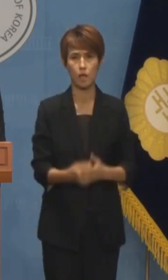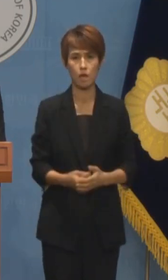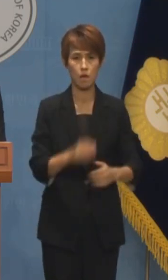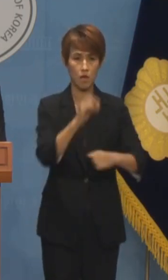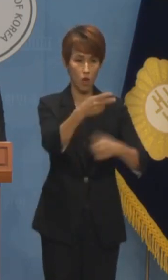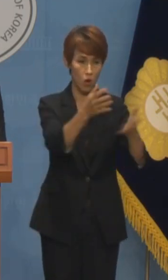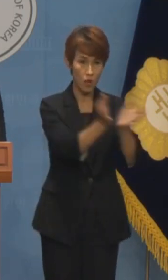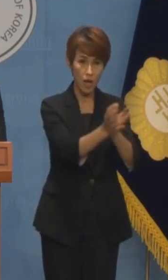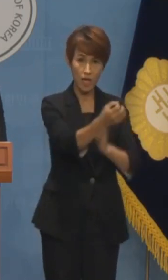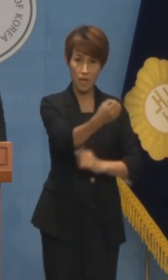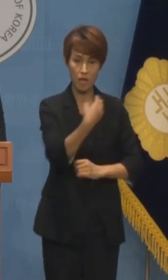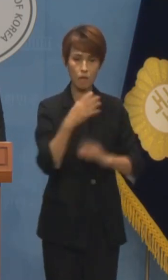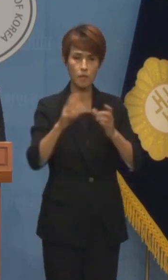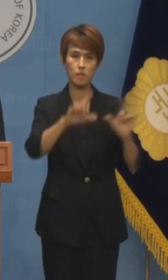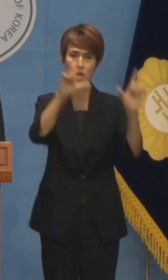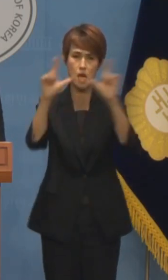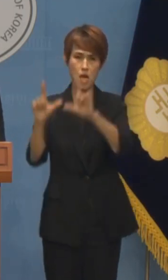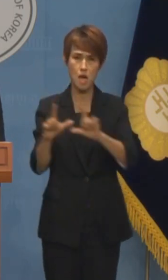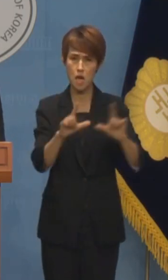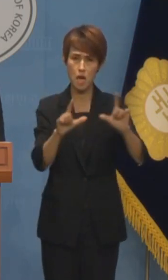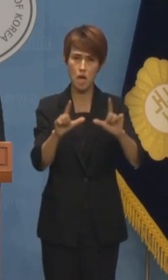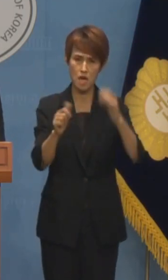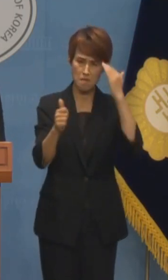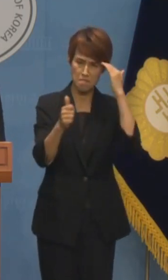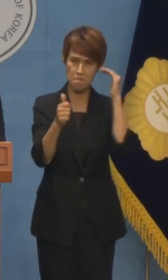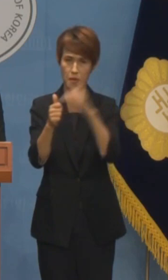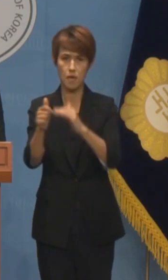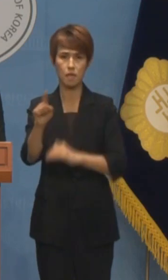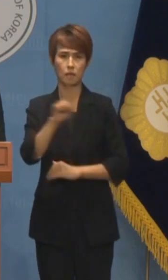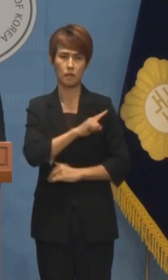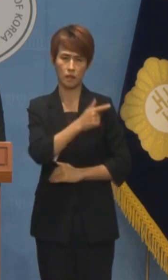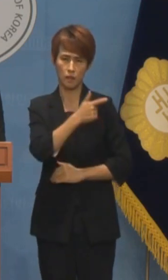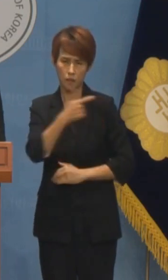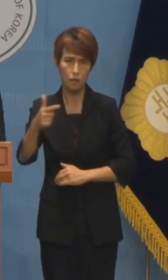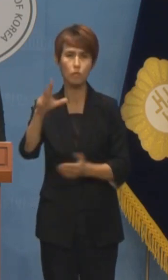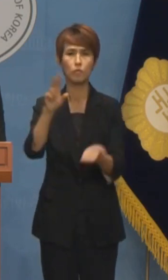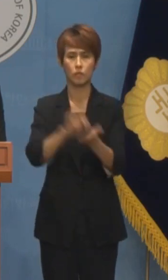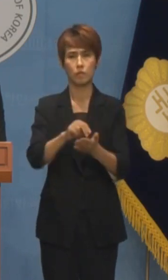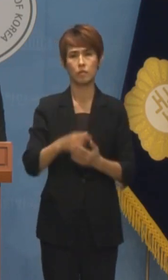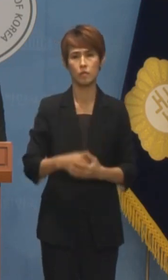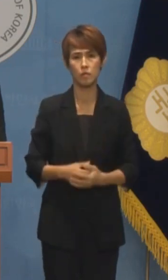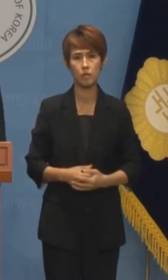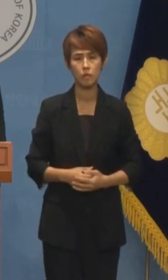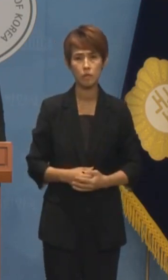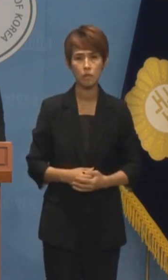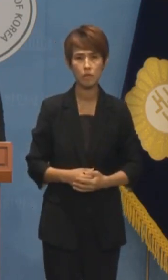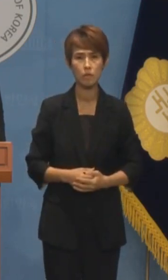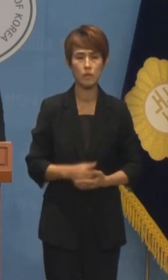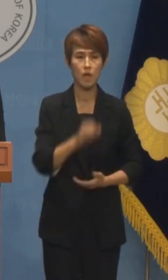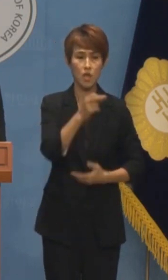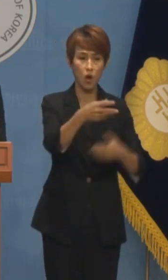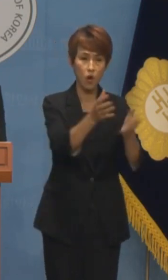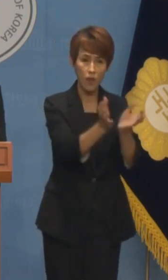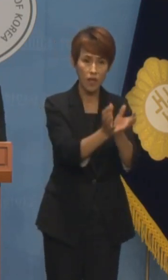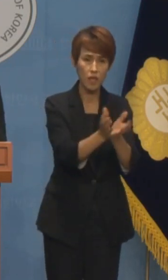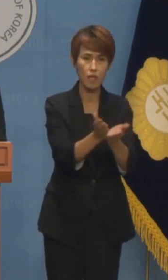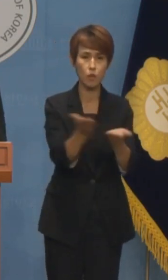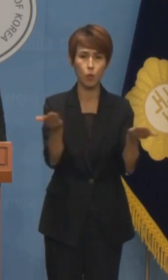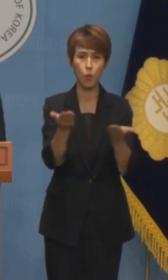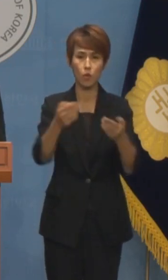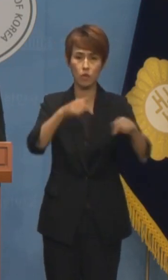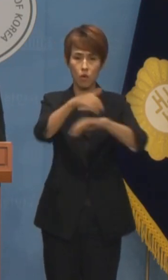얘기하는 민생을 위협하는 가장 큰 흉기이기도 합니다 정부 여당의 반노동정책